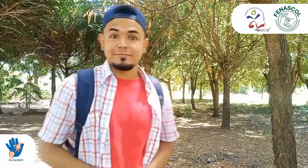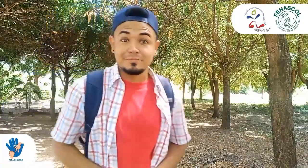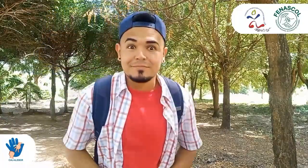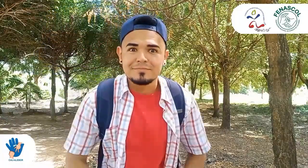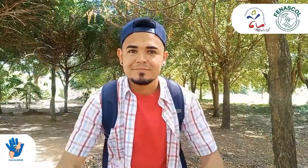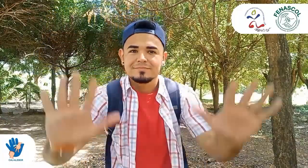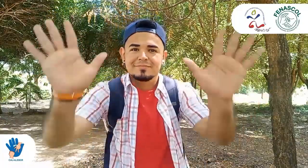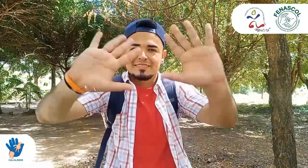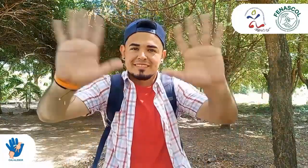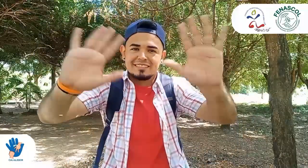¡Hasta pronto!